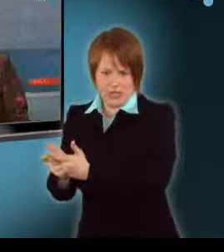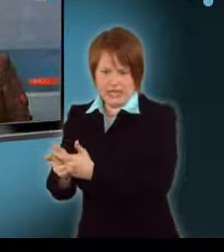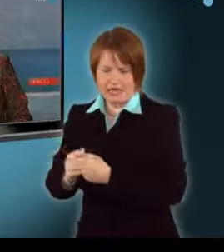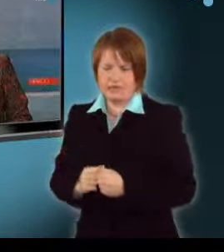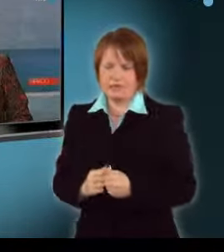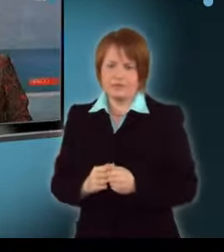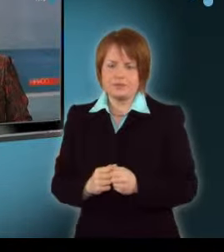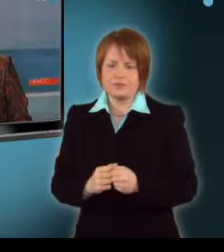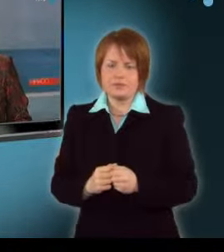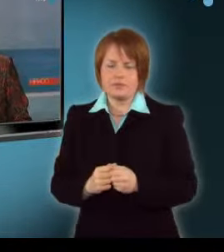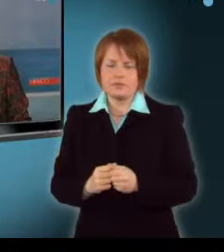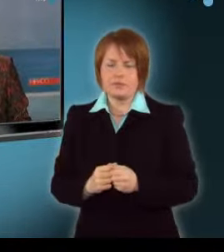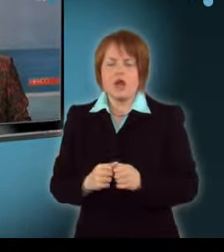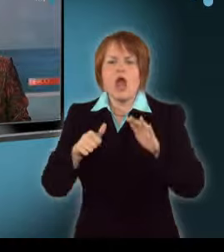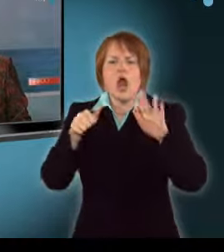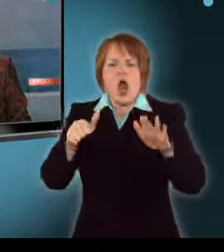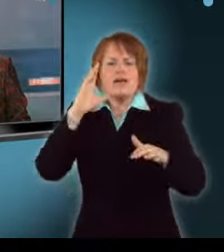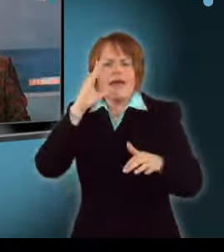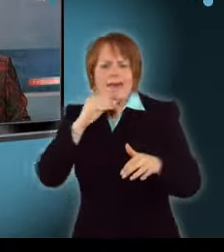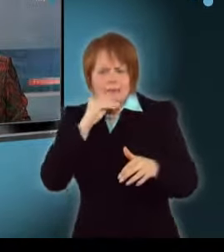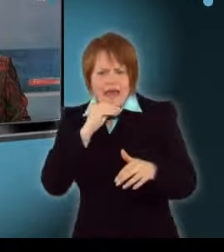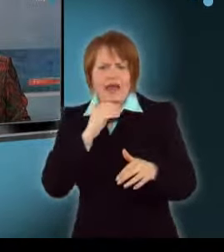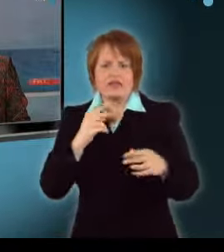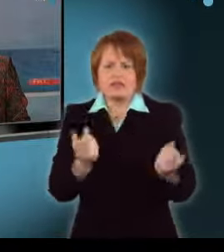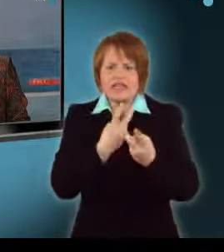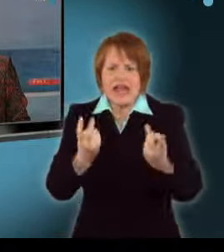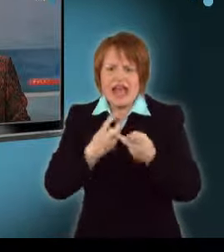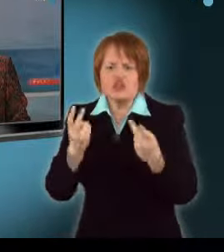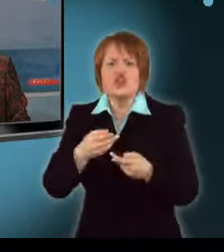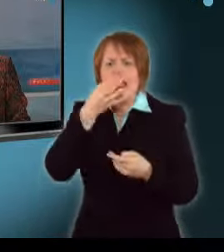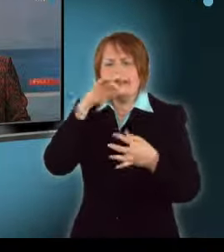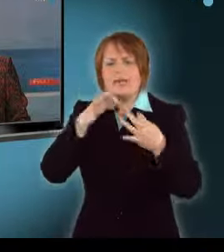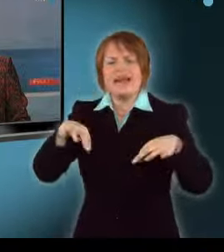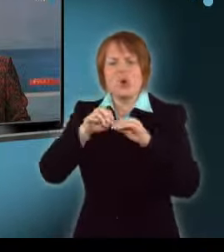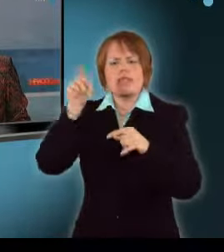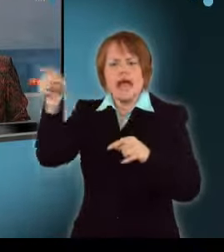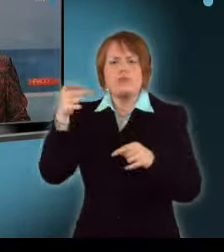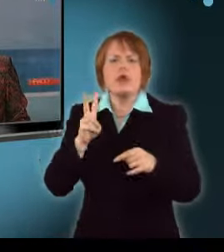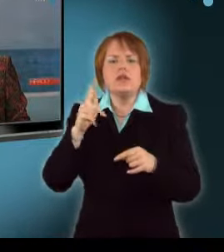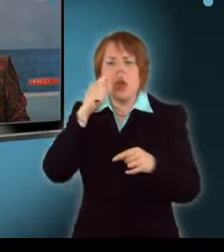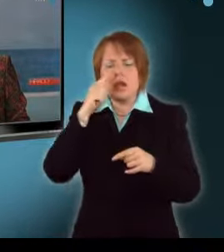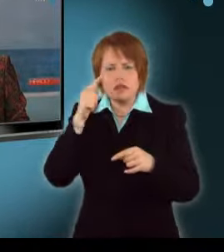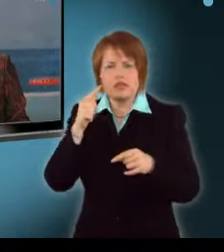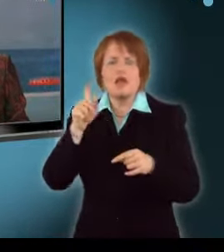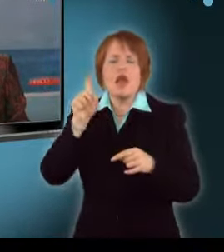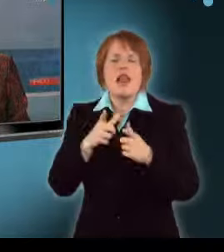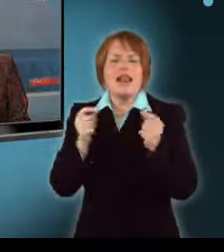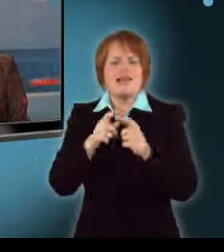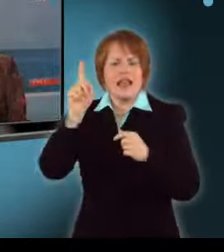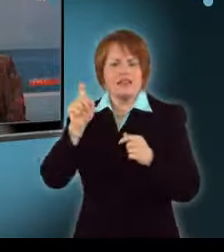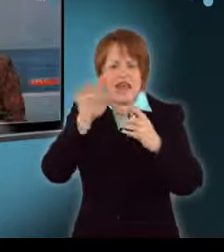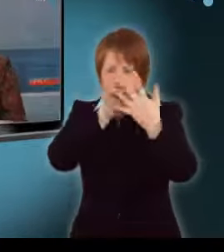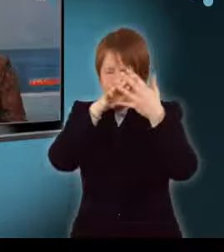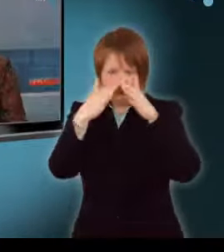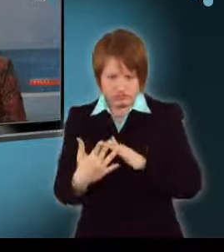Még mindig keresnek hat embert a tegnap összeomlott Kölné városi történeti levéltár romjai alatt. Az épület